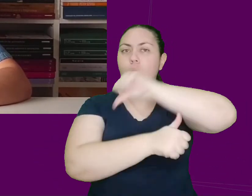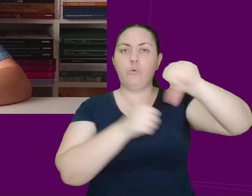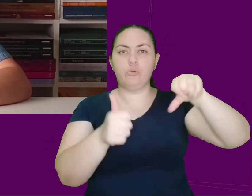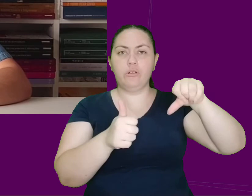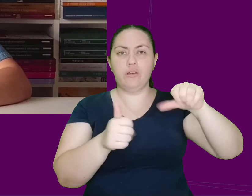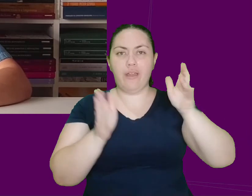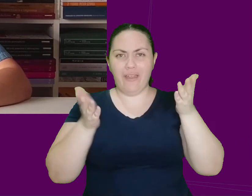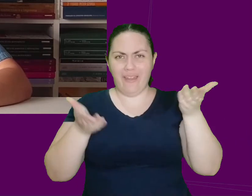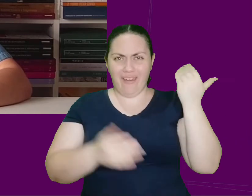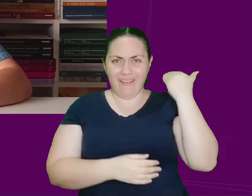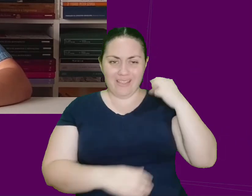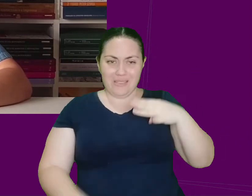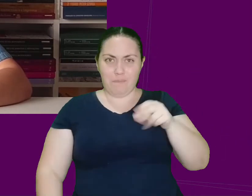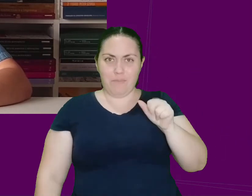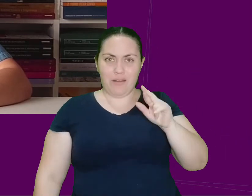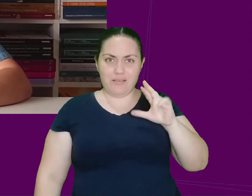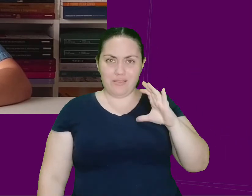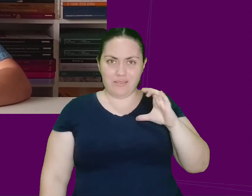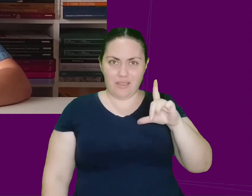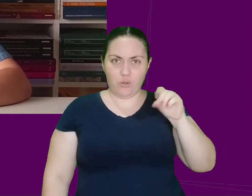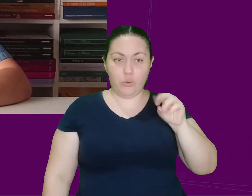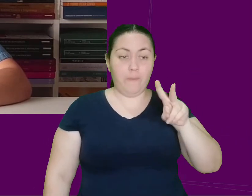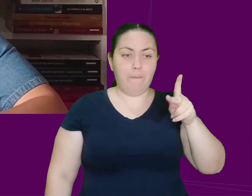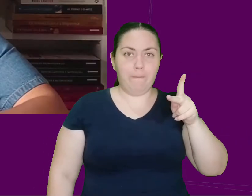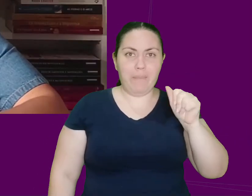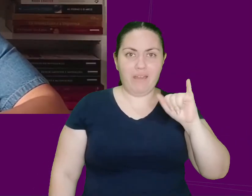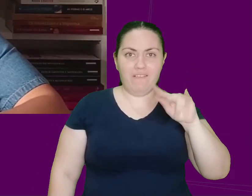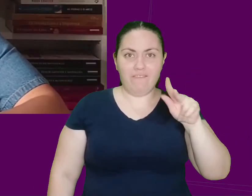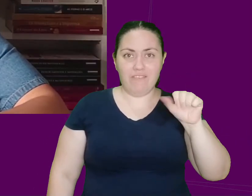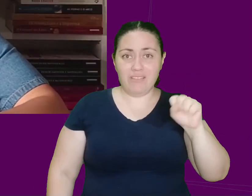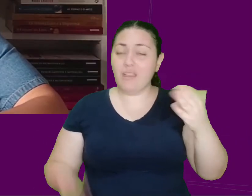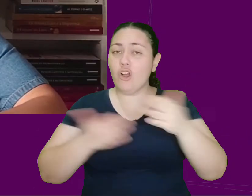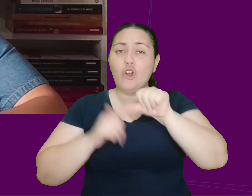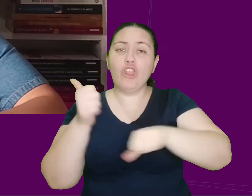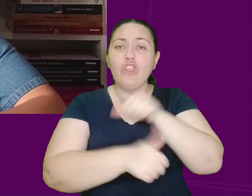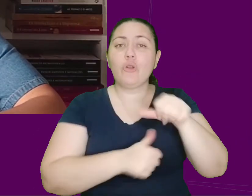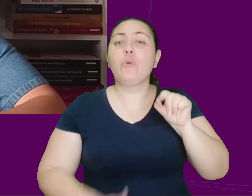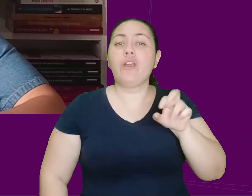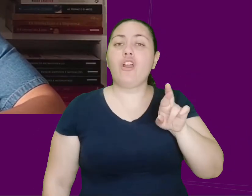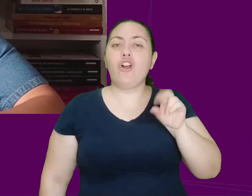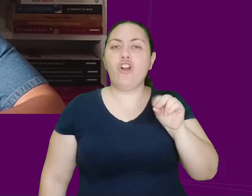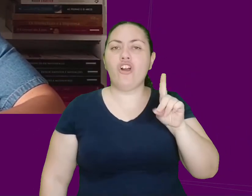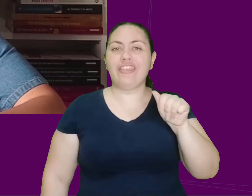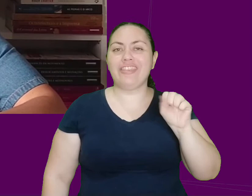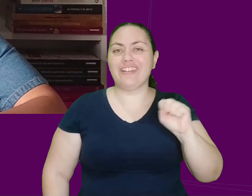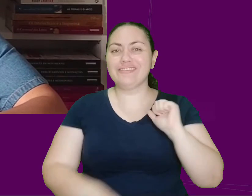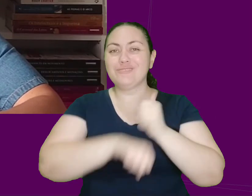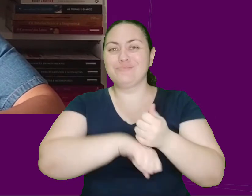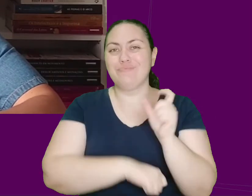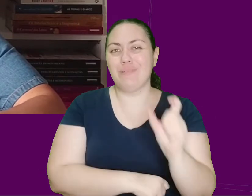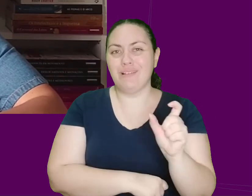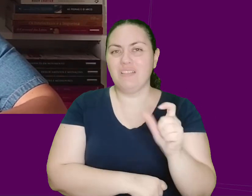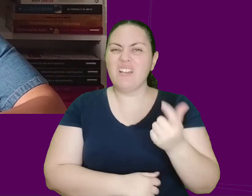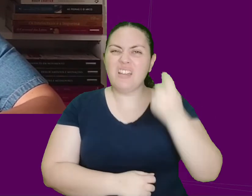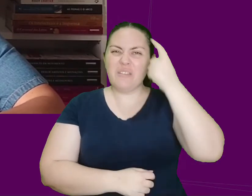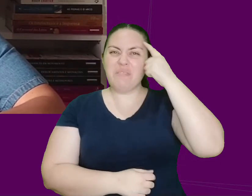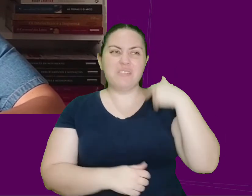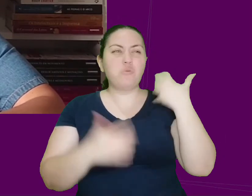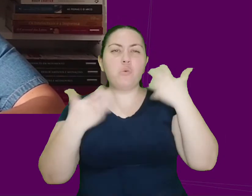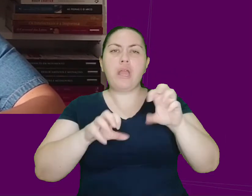mais o Marcelo Paiva, mas o Marcelo Rodas. E ele afirma que não quer passar qualquer missão ou ser modelo de força. Ele